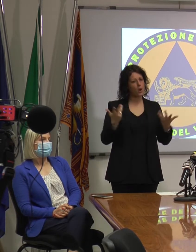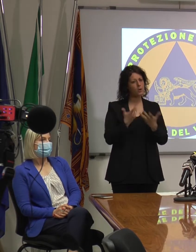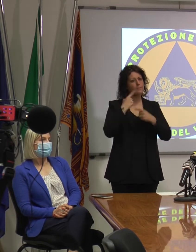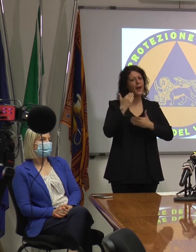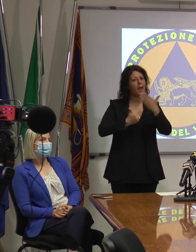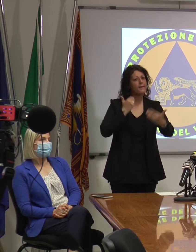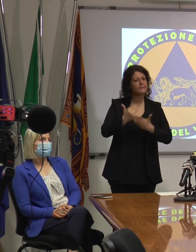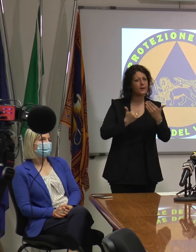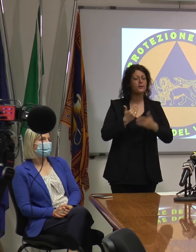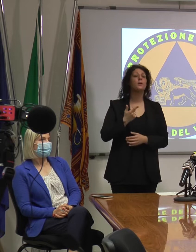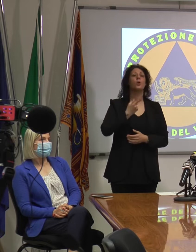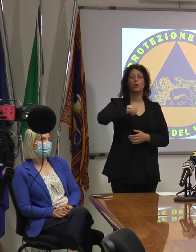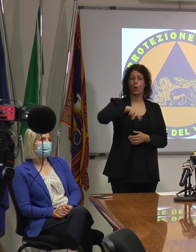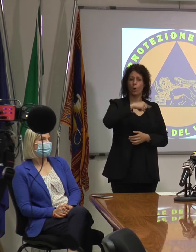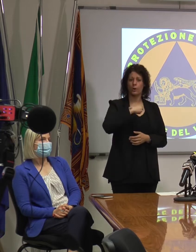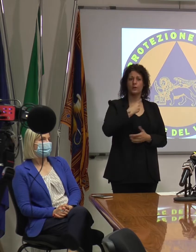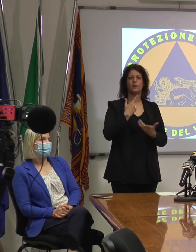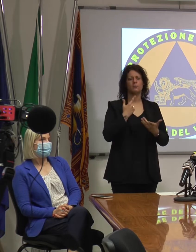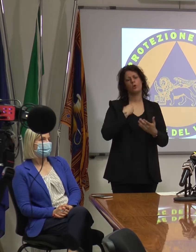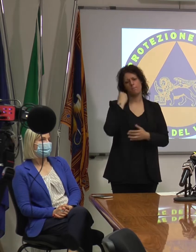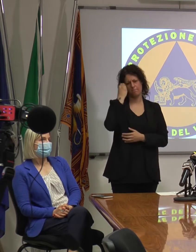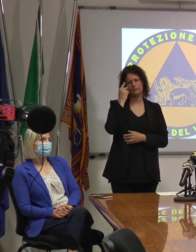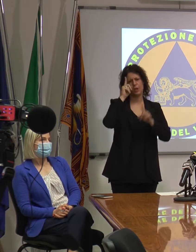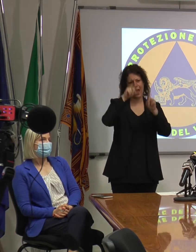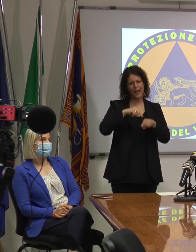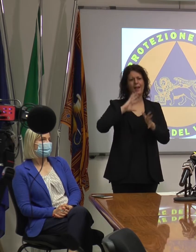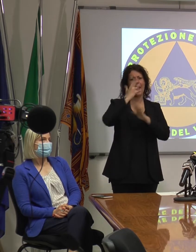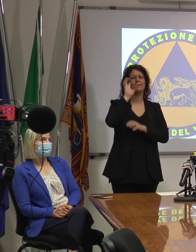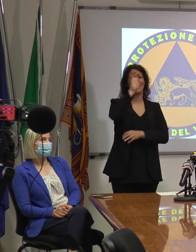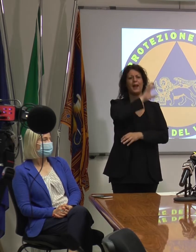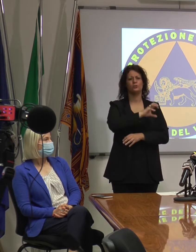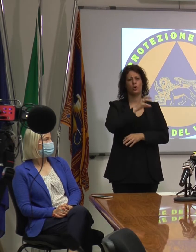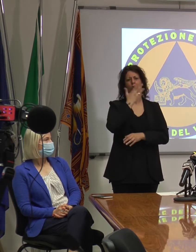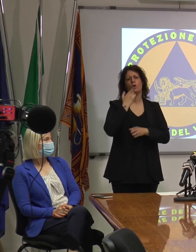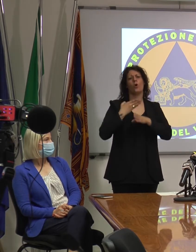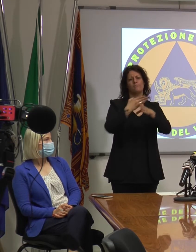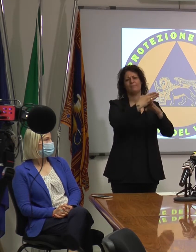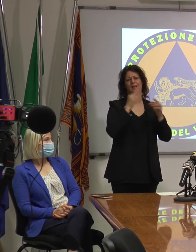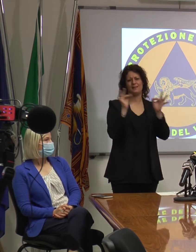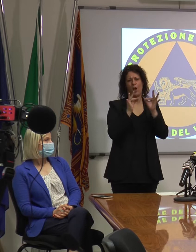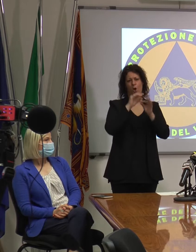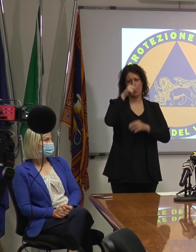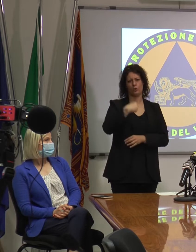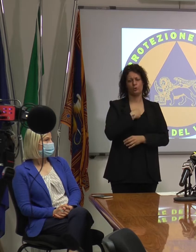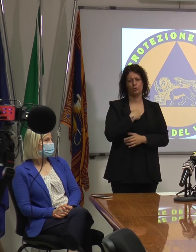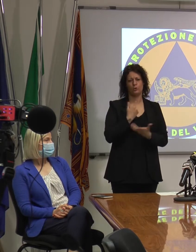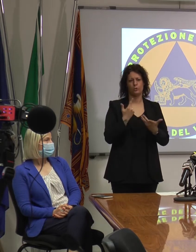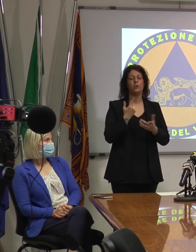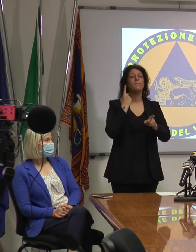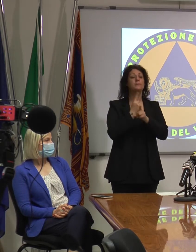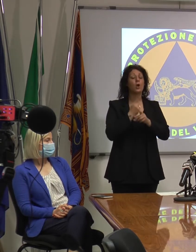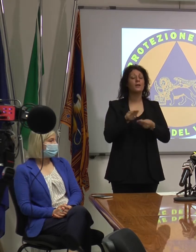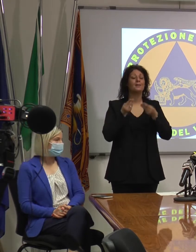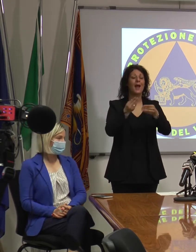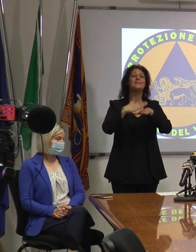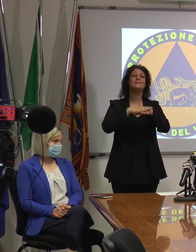avanti. E noi pensiamo, e sono convinto che i colleghi Presidenti condividano con me, che il servizio ai cittadini in sicurezza sia doveroso.